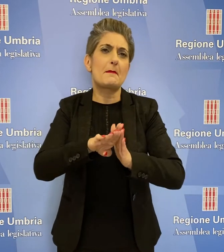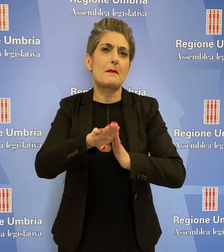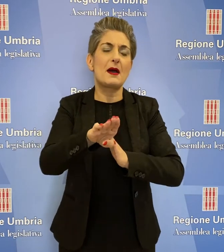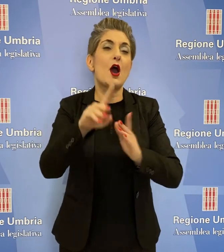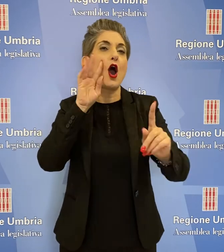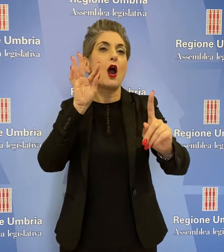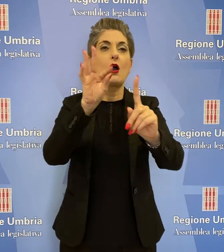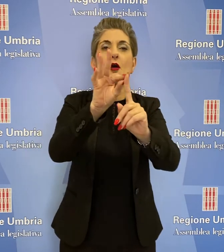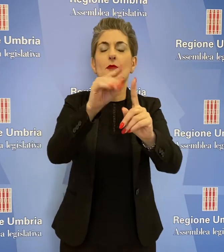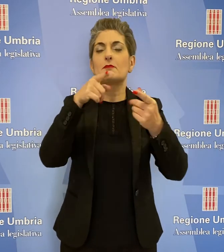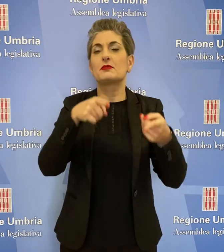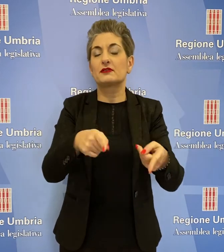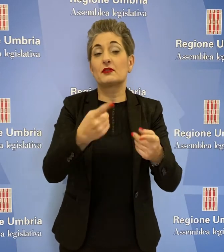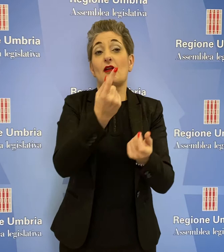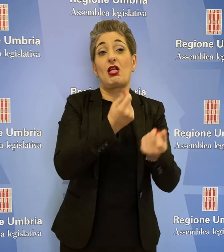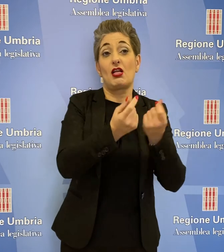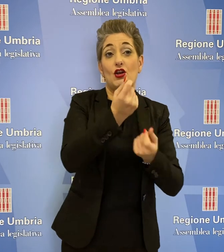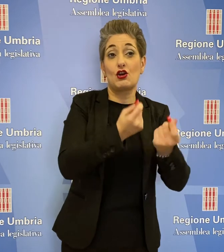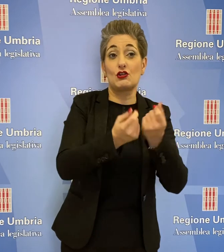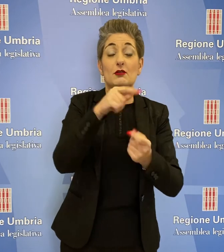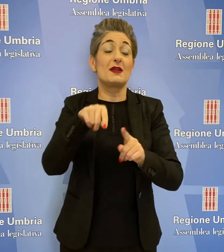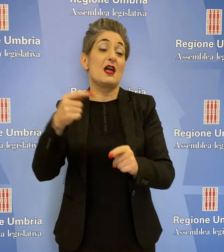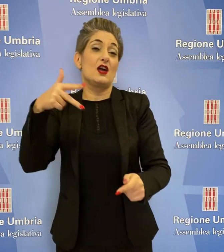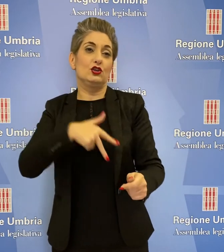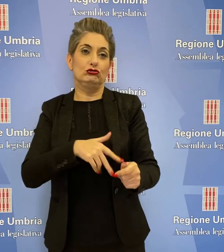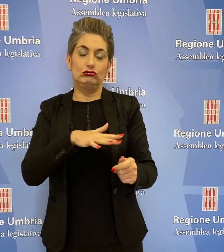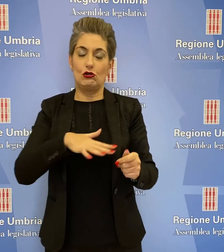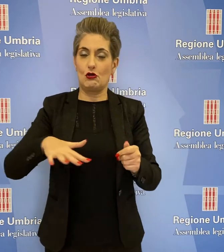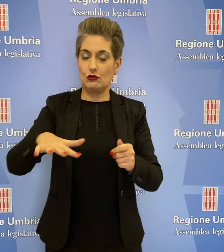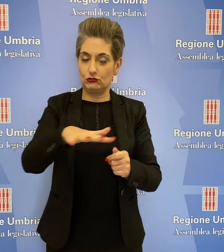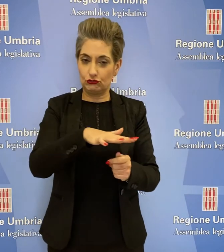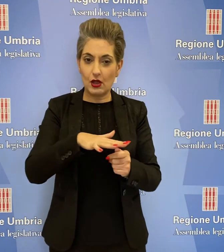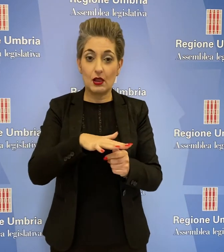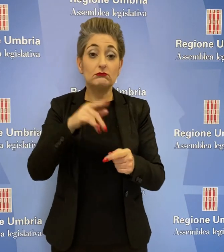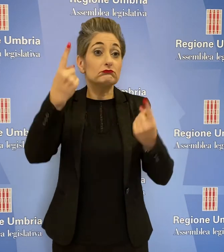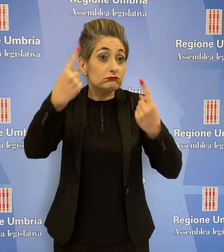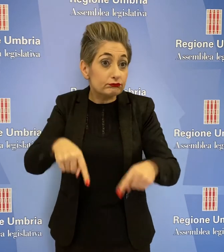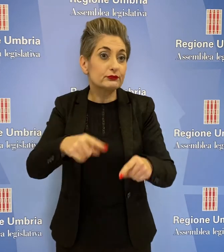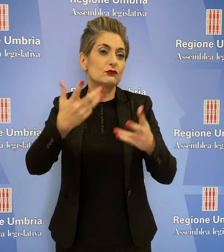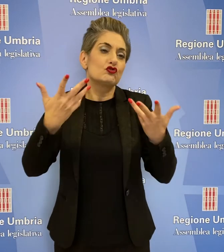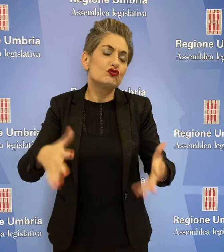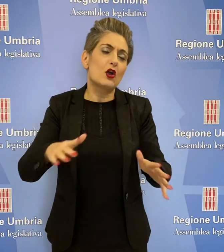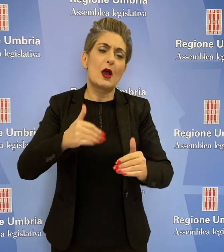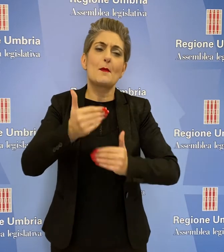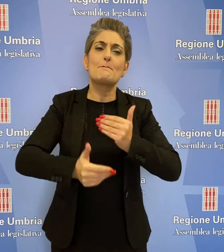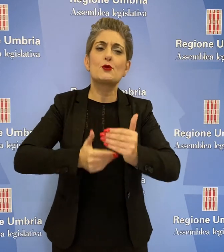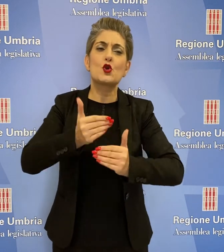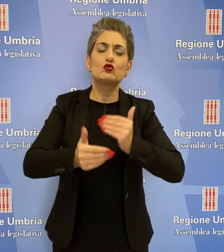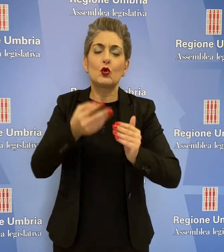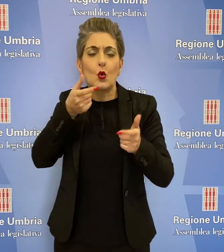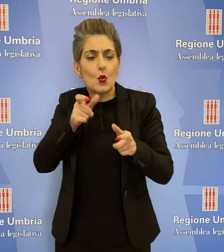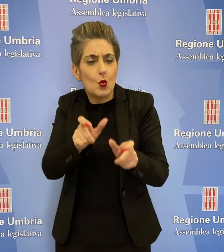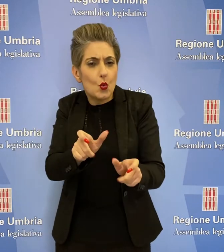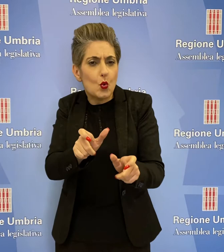virtuoso che ha un'oggettiva valenza economica e sociale. Per questo sono state attivate procedure